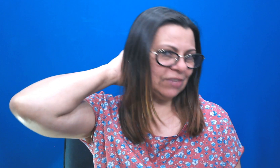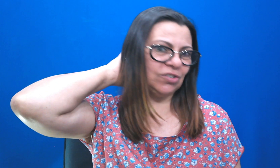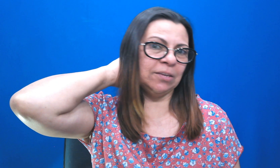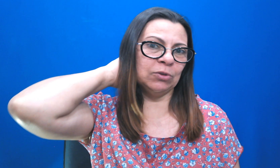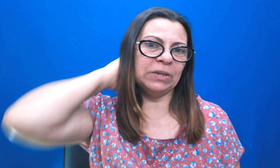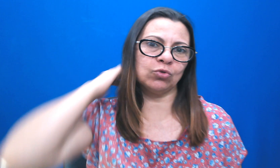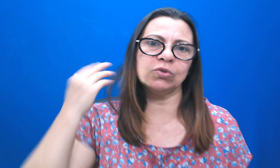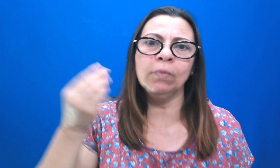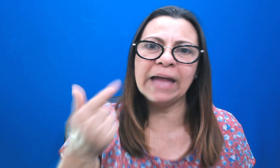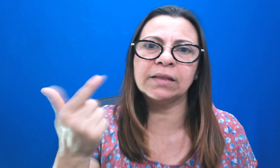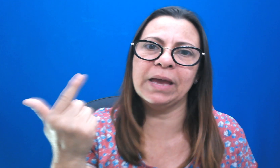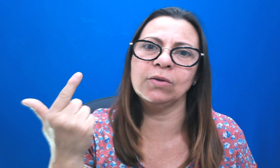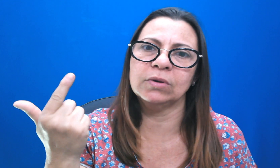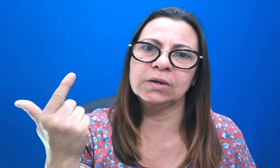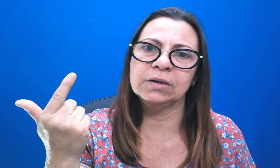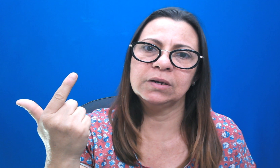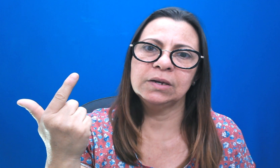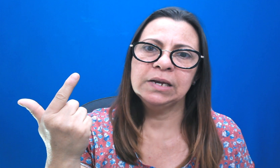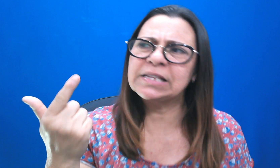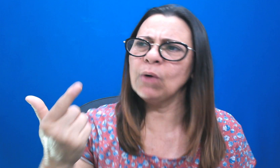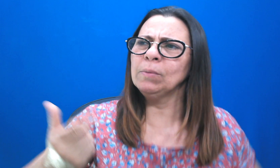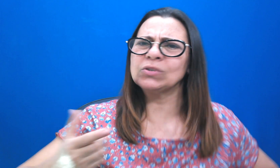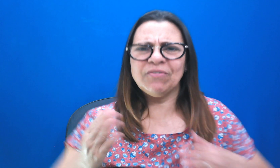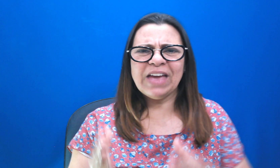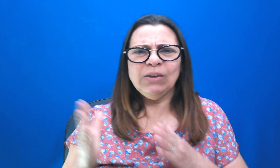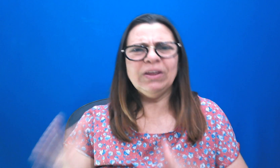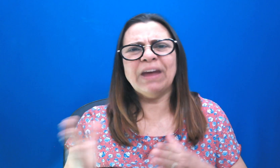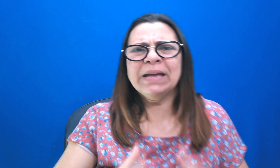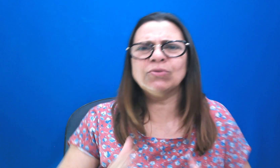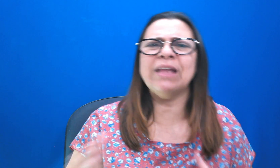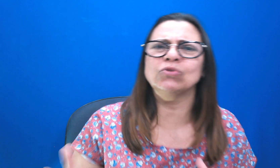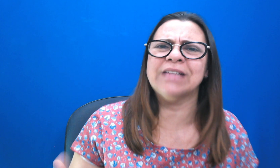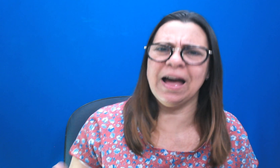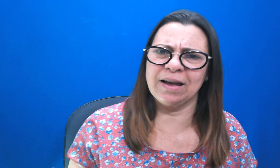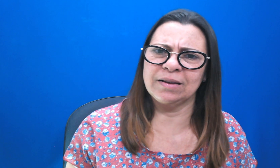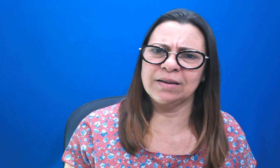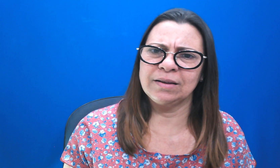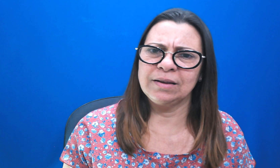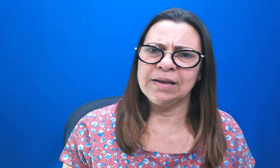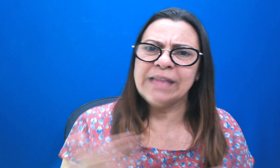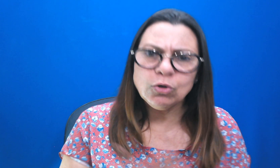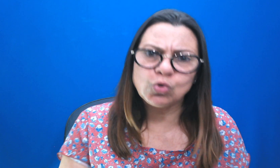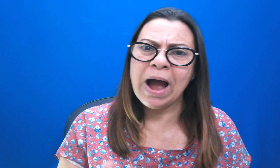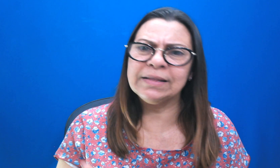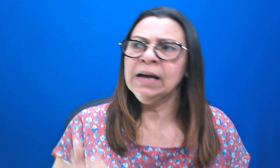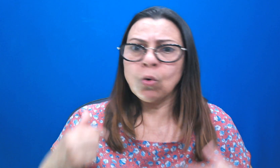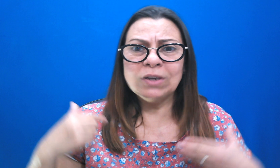aqui de cima do pescoço. 1 metro e meio. Então, irmão, você vê ali o livramento que Deus dá. Deus guarda. Coisa